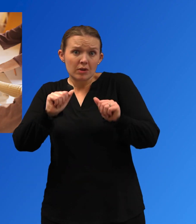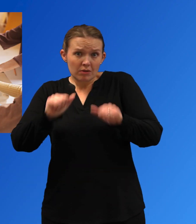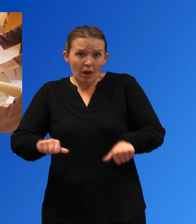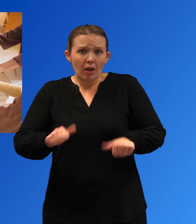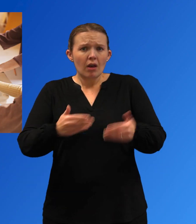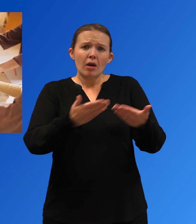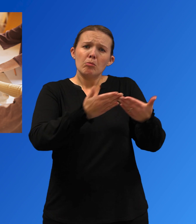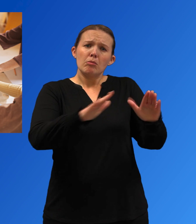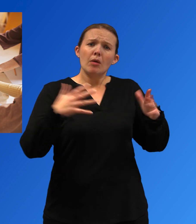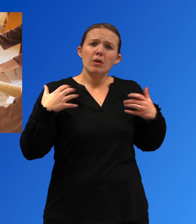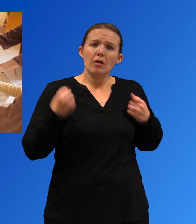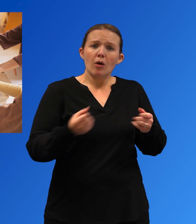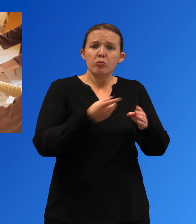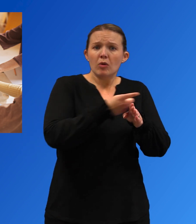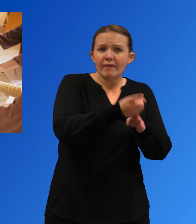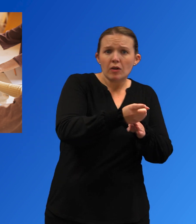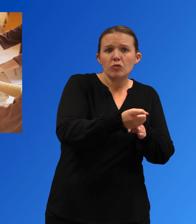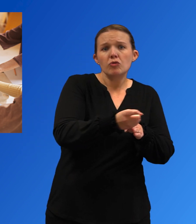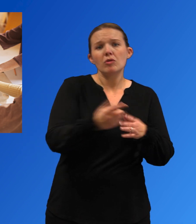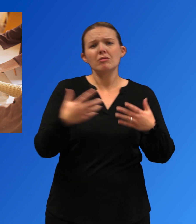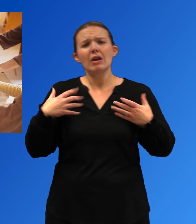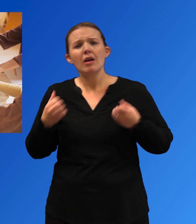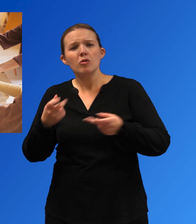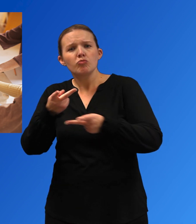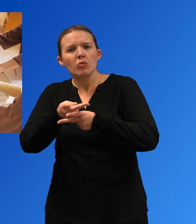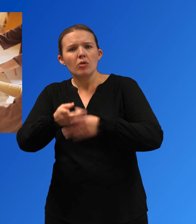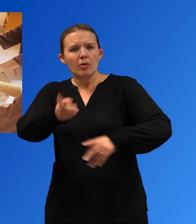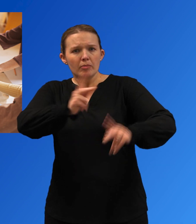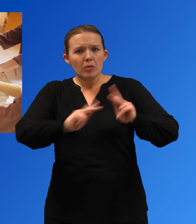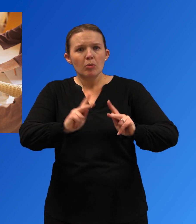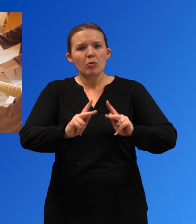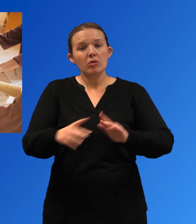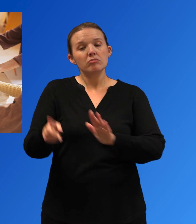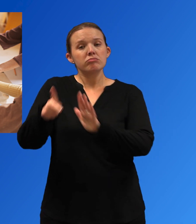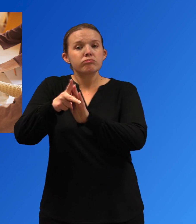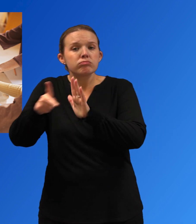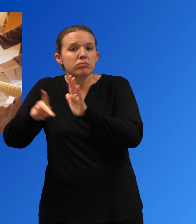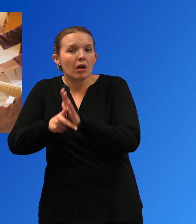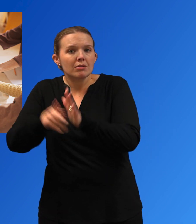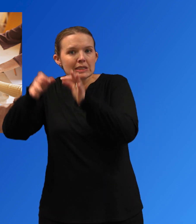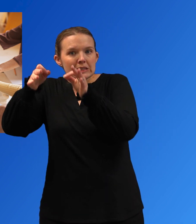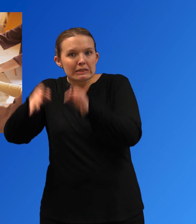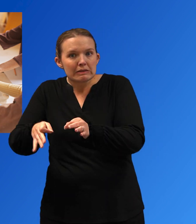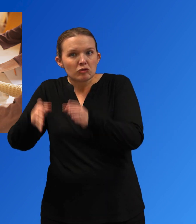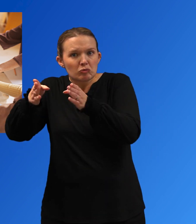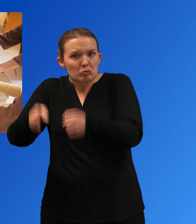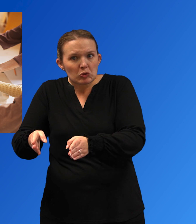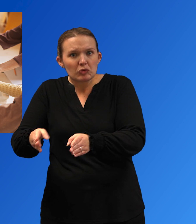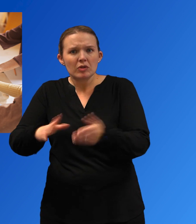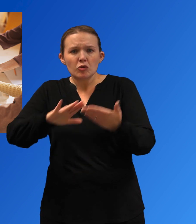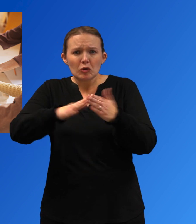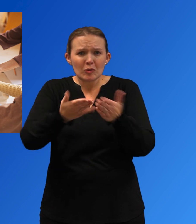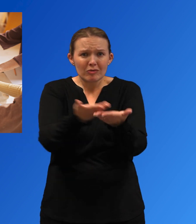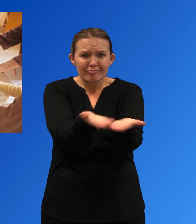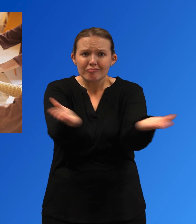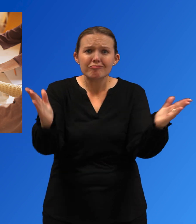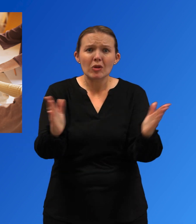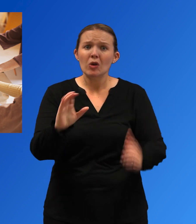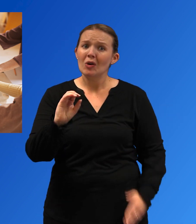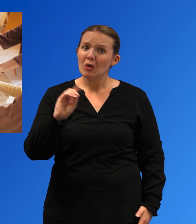profesionales de salud pública, proveedores de atención médica, encargados de formular políticas y las comunidades